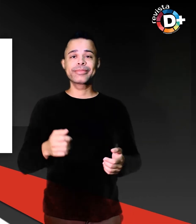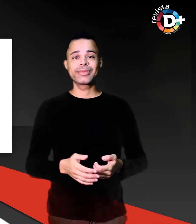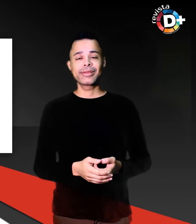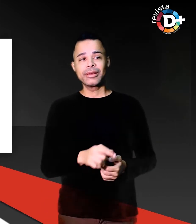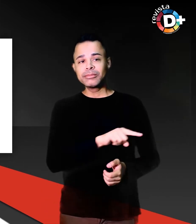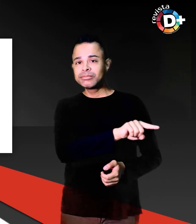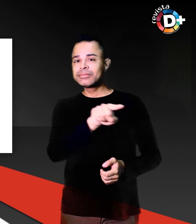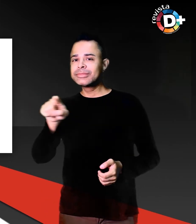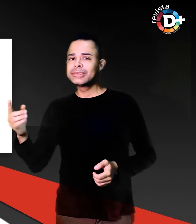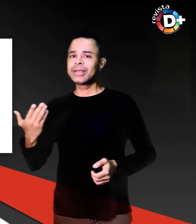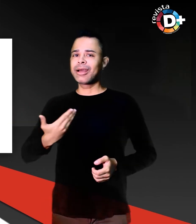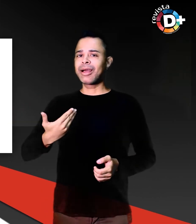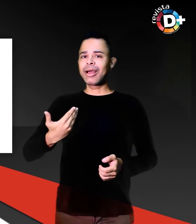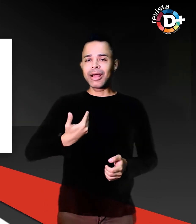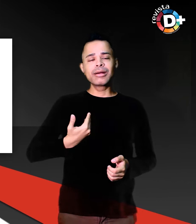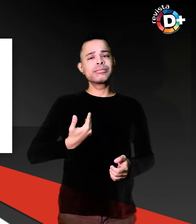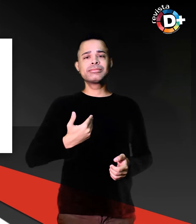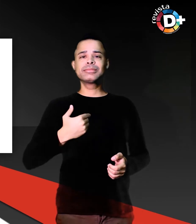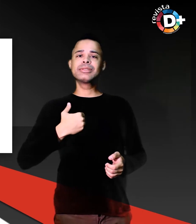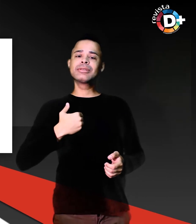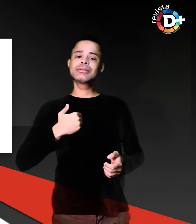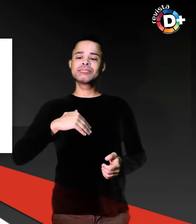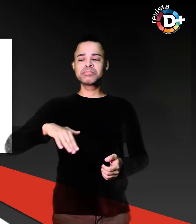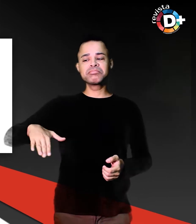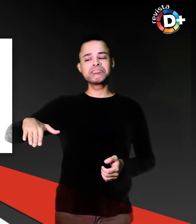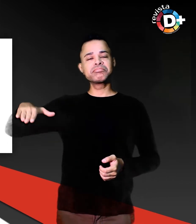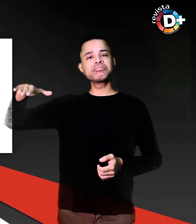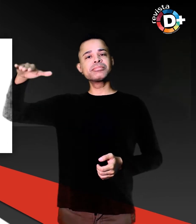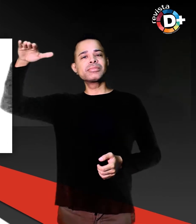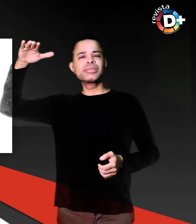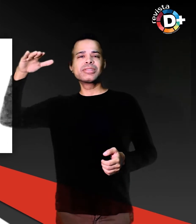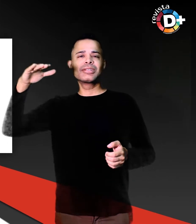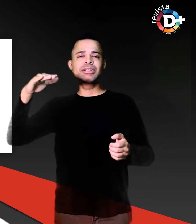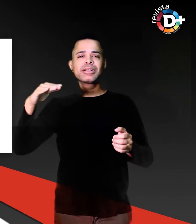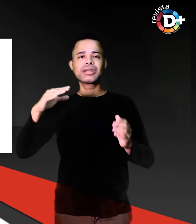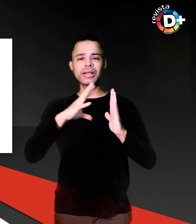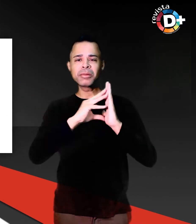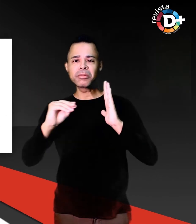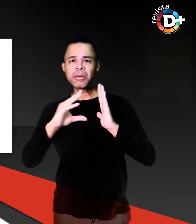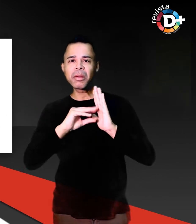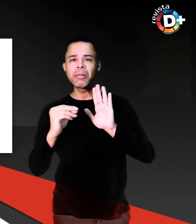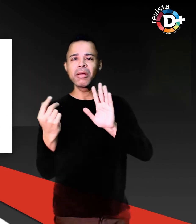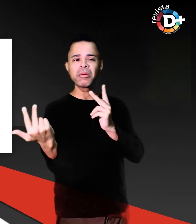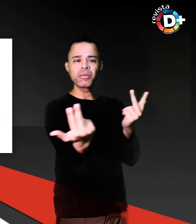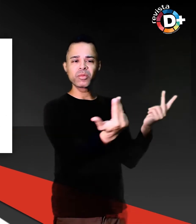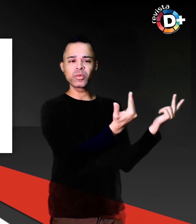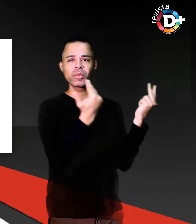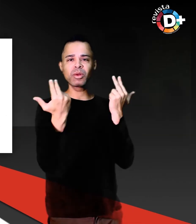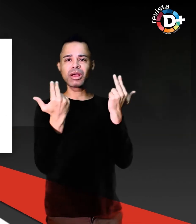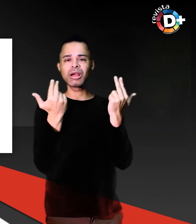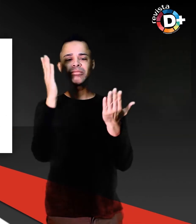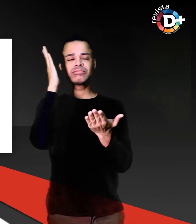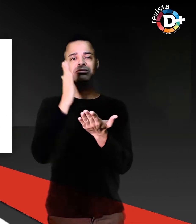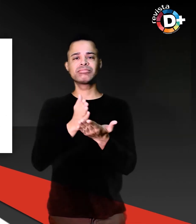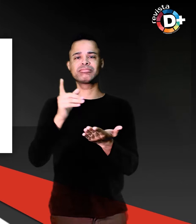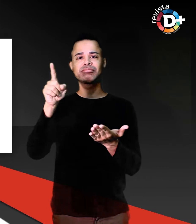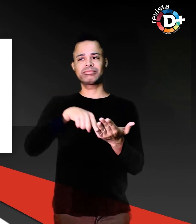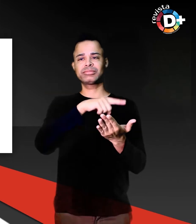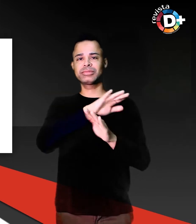sobre a deficiência. Em diferentes profissões os personagens se destacam com perfis aventureiros